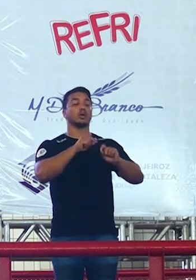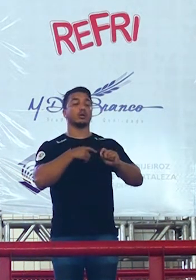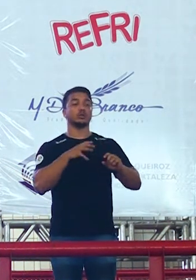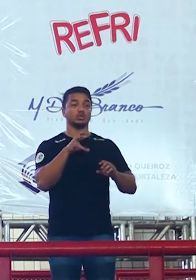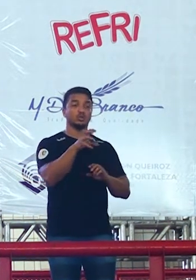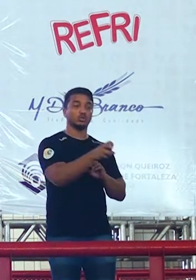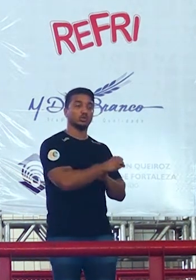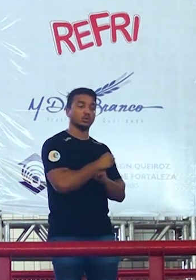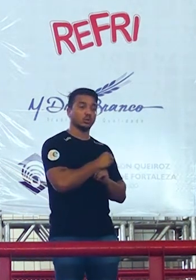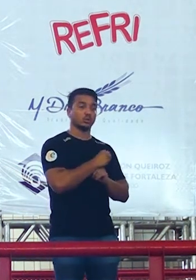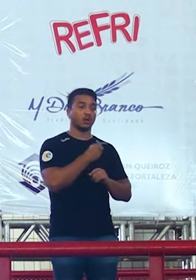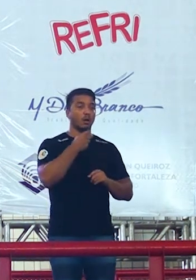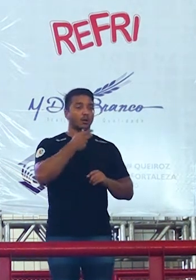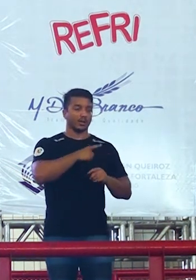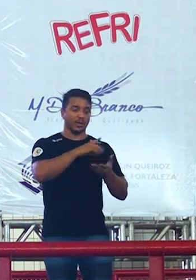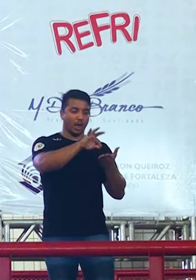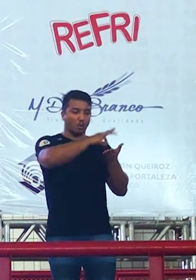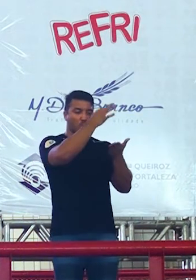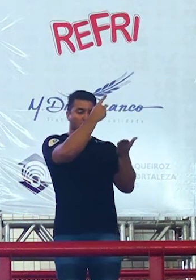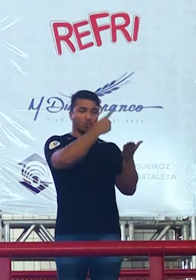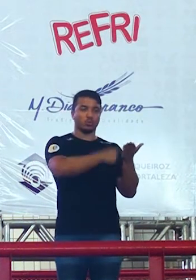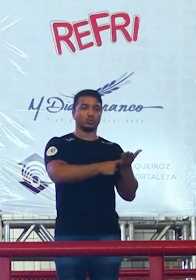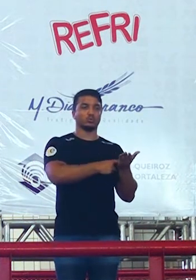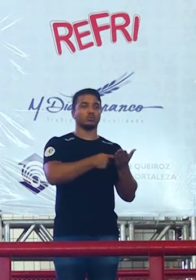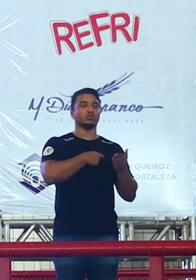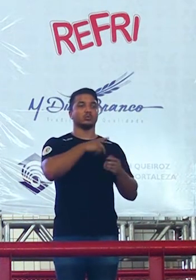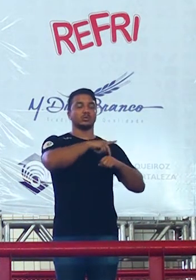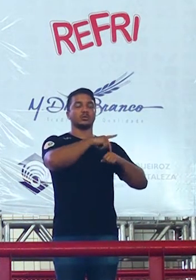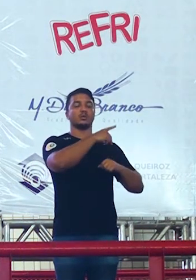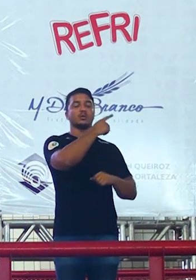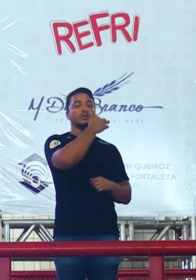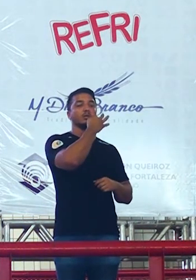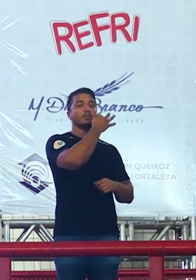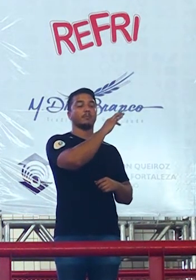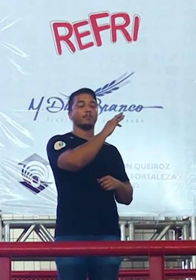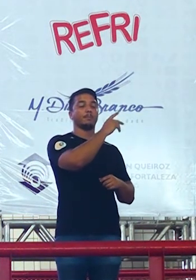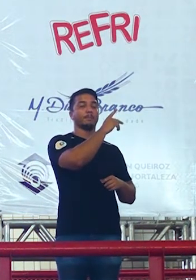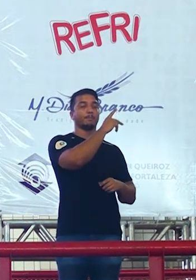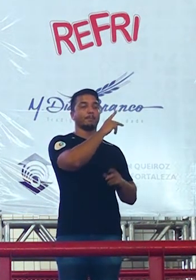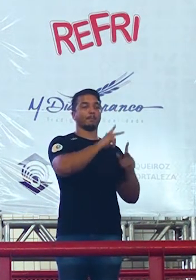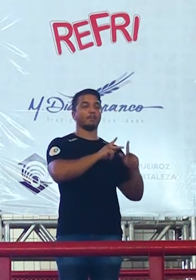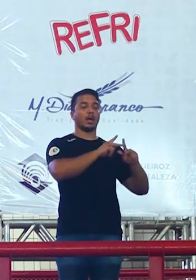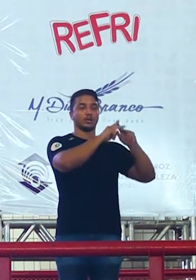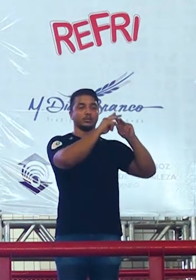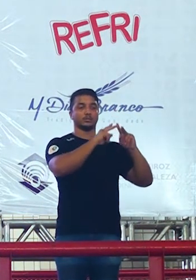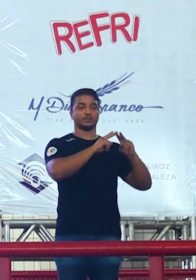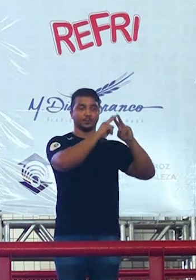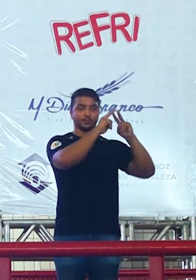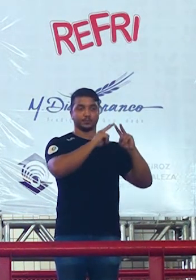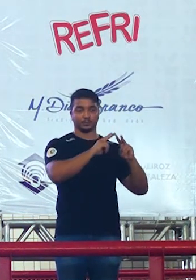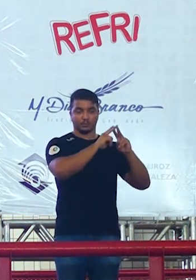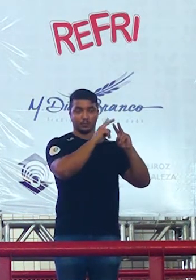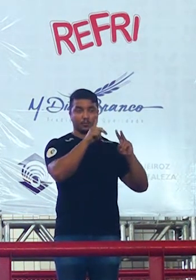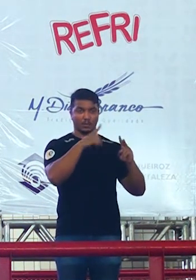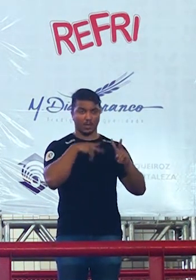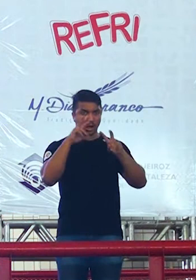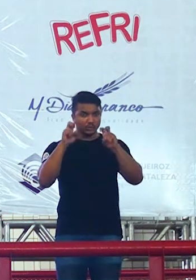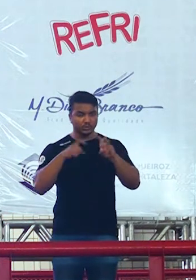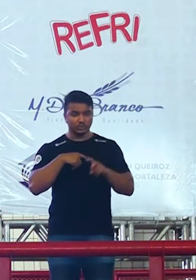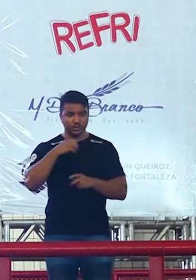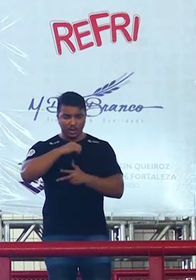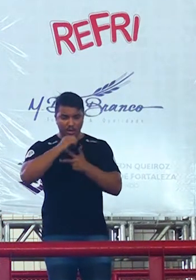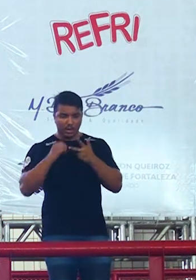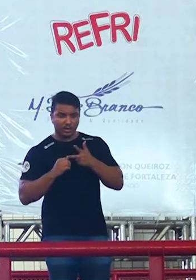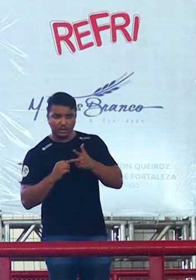retirada dos Estados Unidos do acordo de Paris foi ou não foi foi e este tema não caiu em Anem